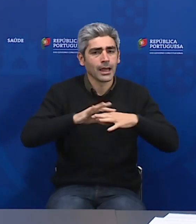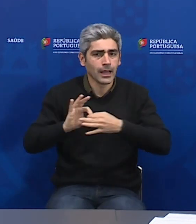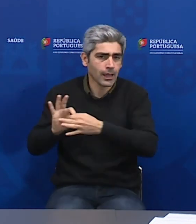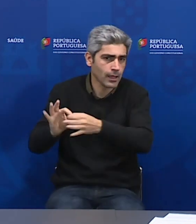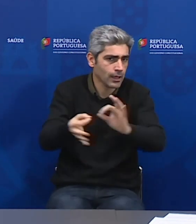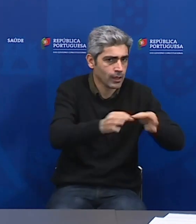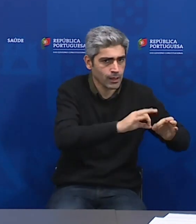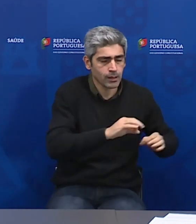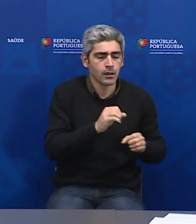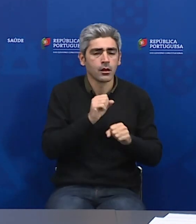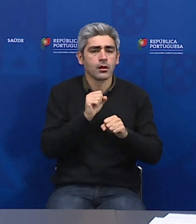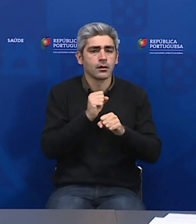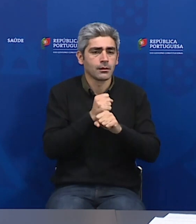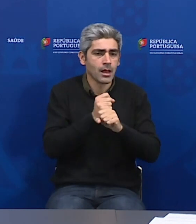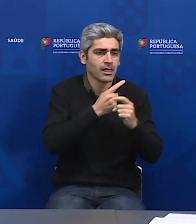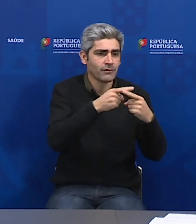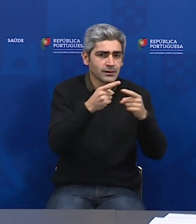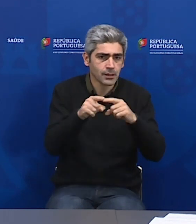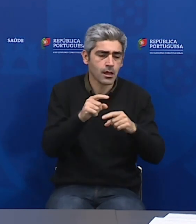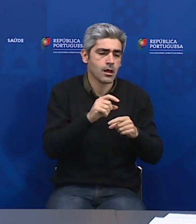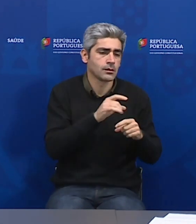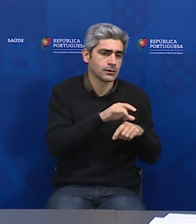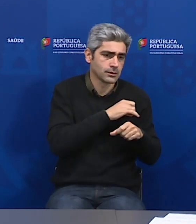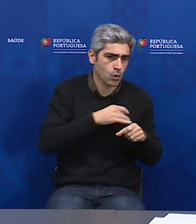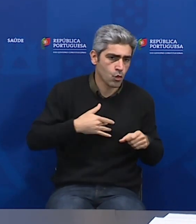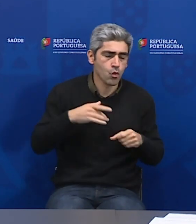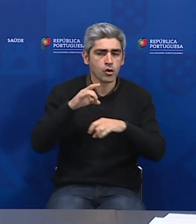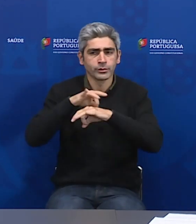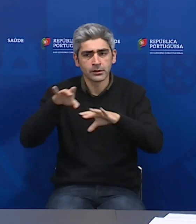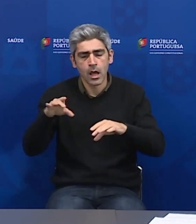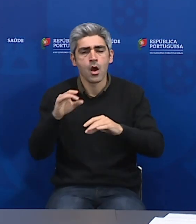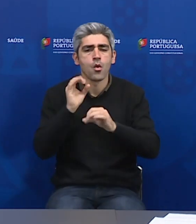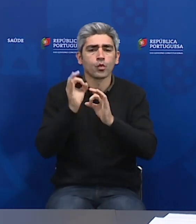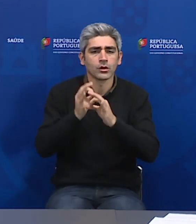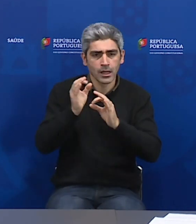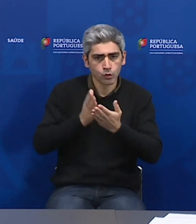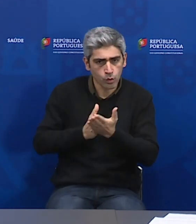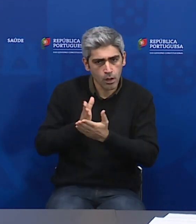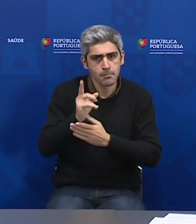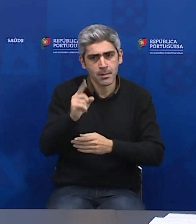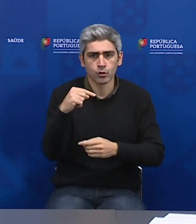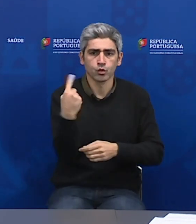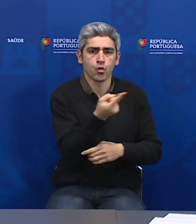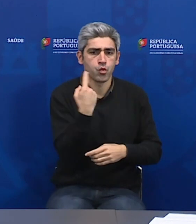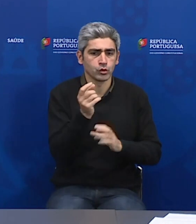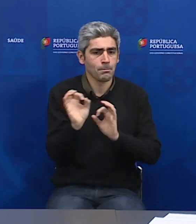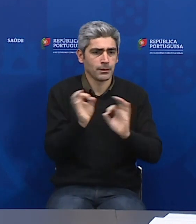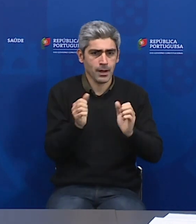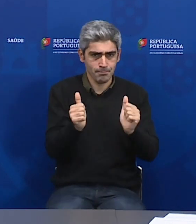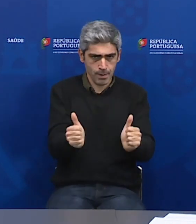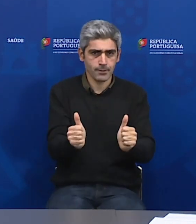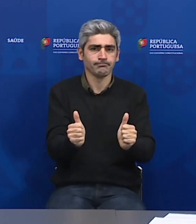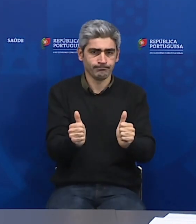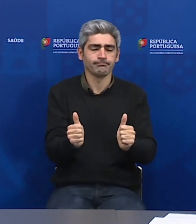primários, com cuidados diferenciados, por consintos hospitalares e com cuidados continuados, estarem preparados. Essa é que é, de facto, a